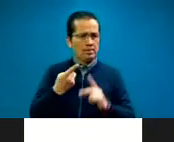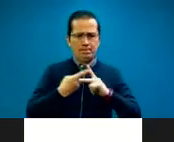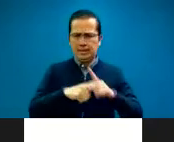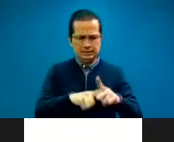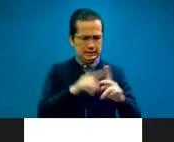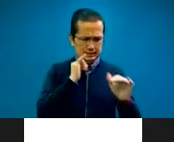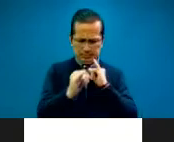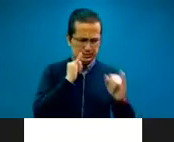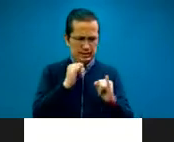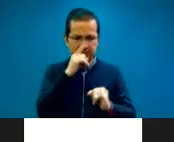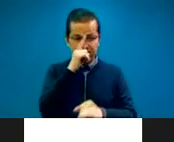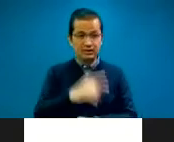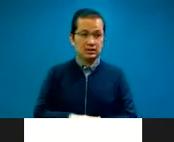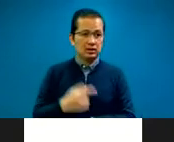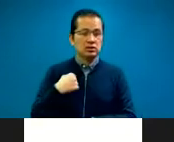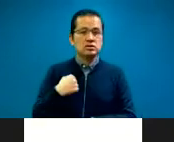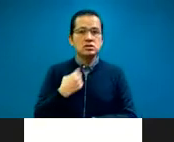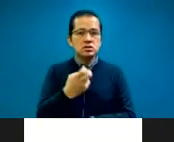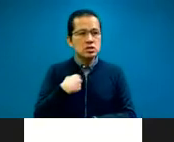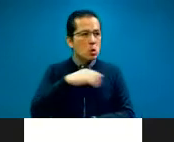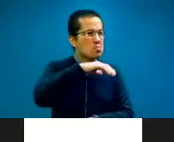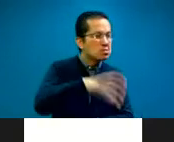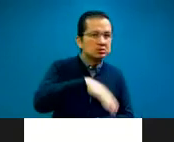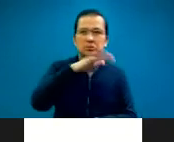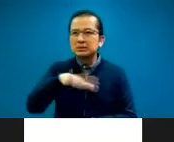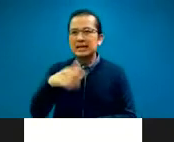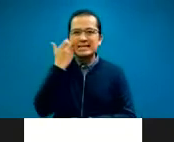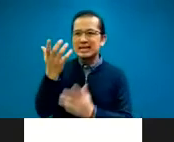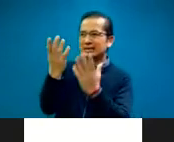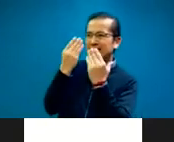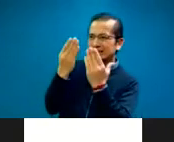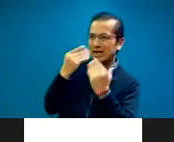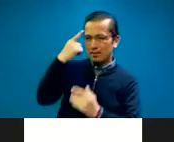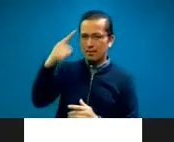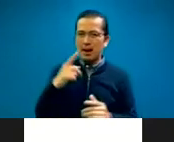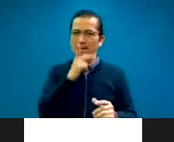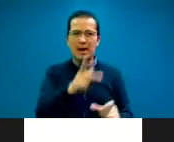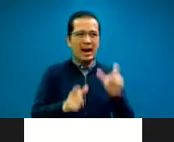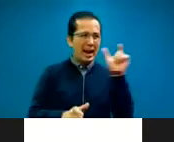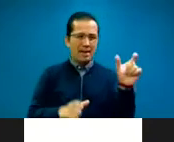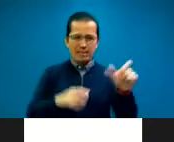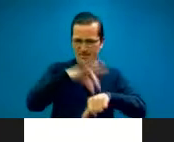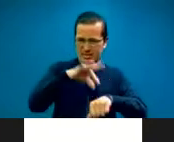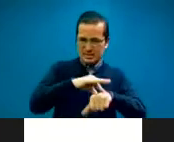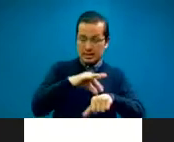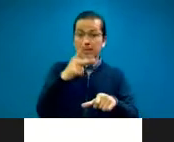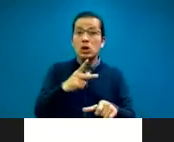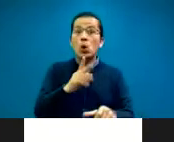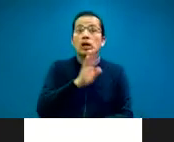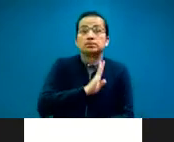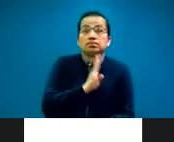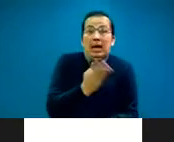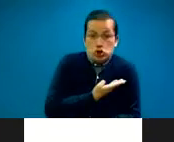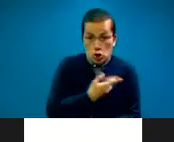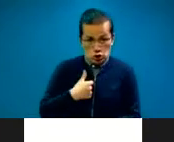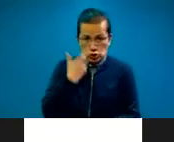clase de terminología médica en español que yo pudiera tomar y que otros intérpretes también